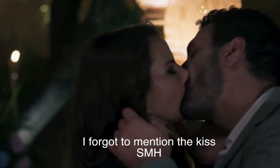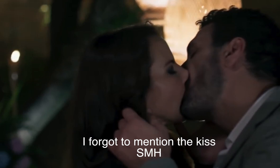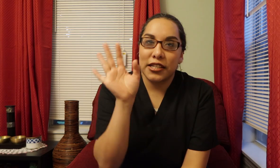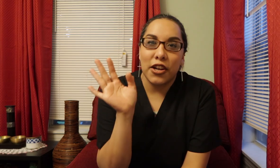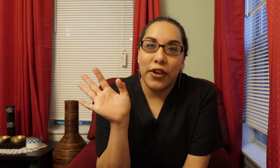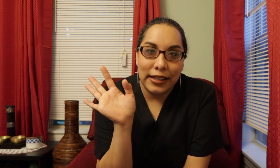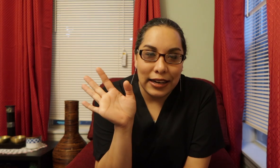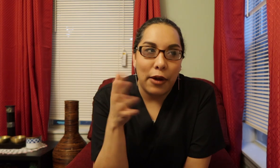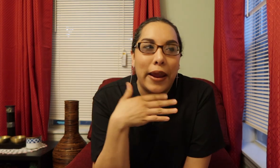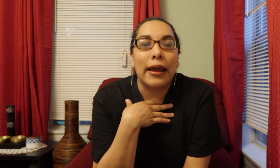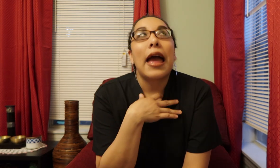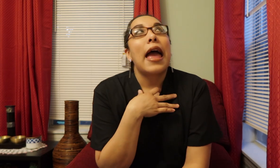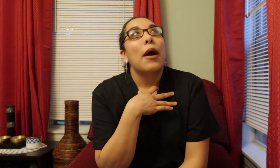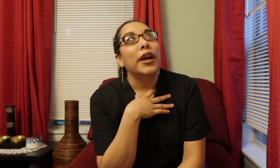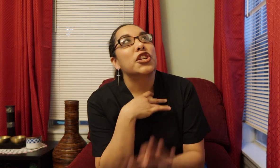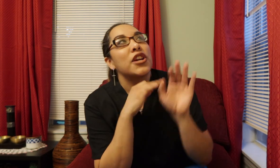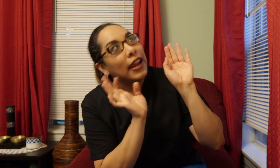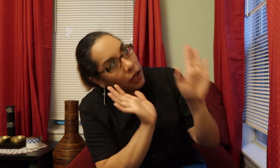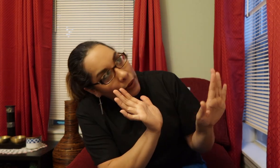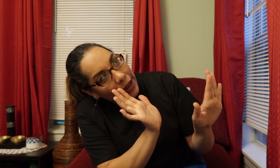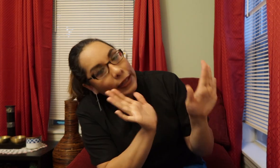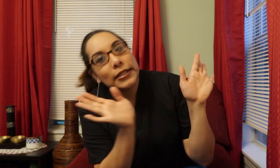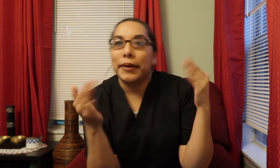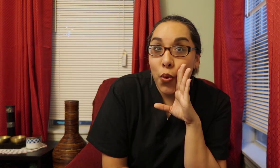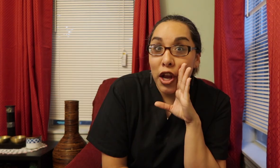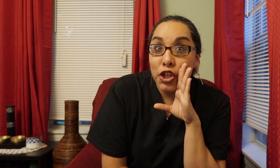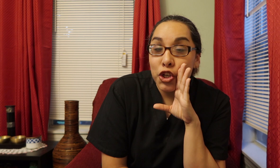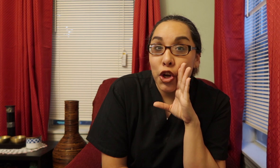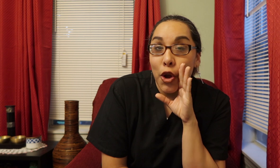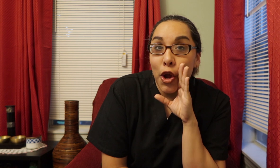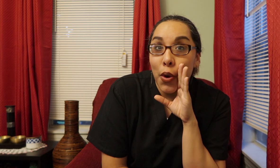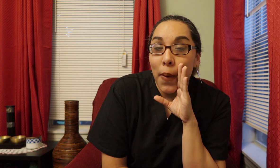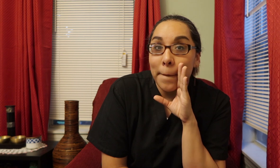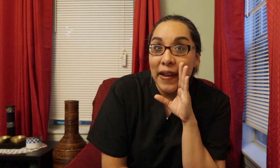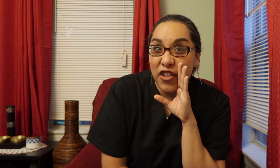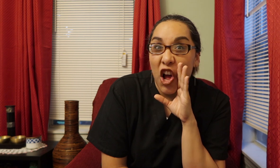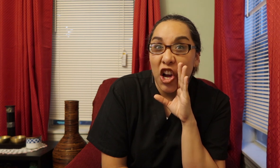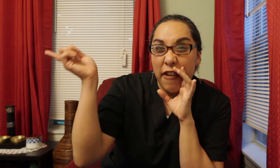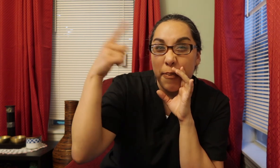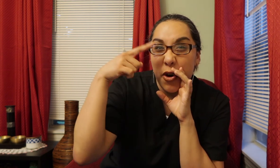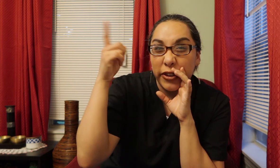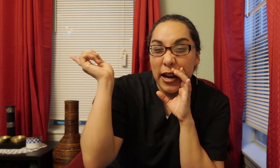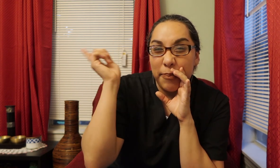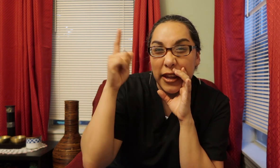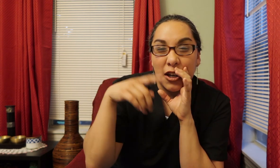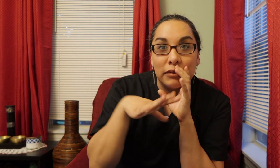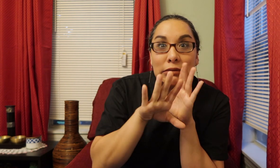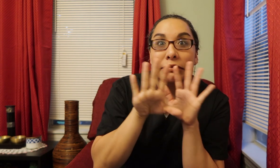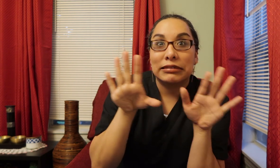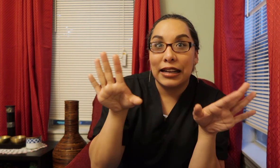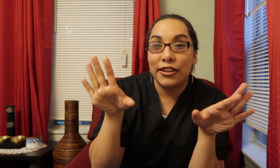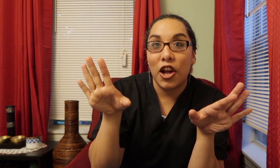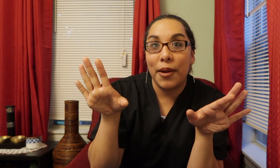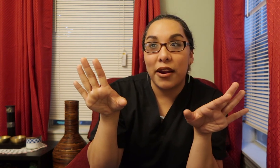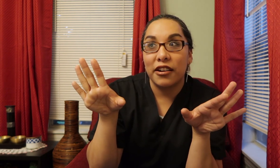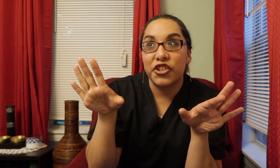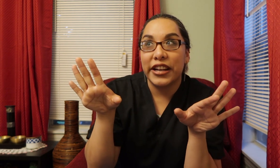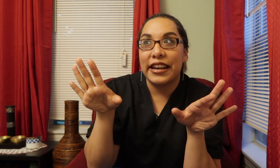Francesco, he's a lightweight Which I can relate to watch My vlog Why they post it up here It's all about our drunken